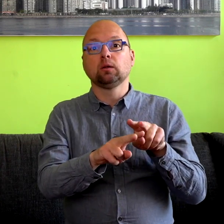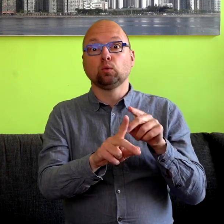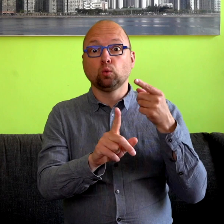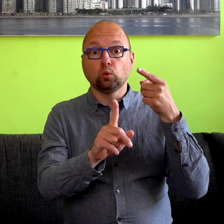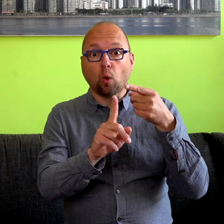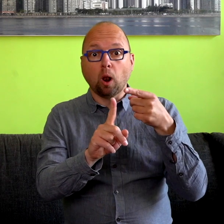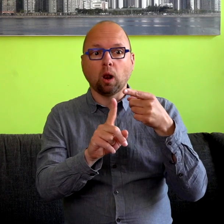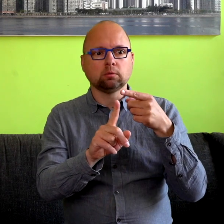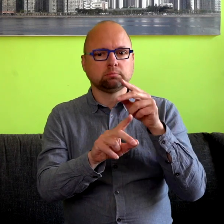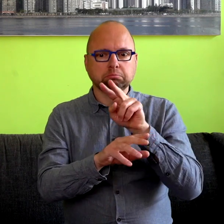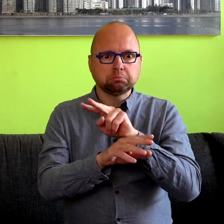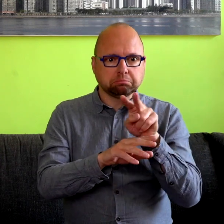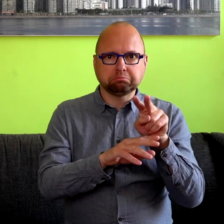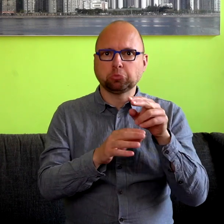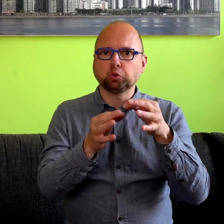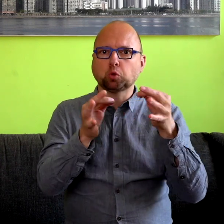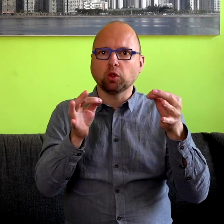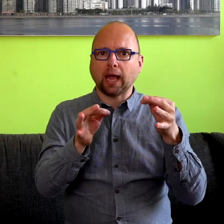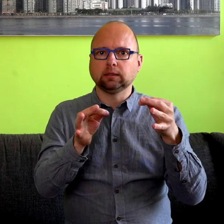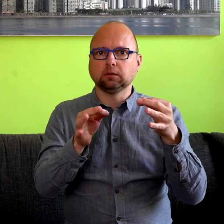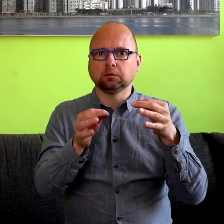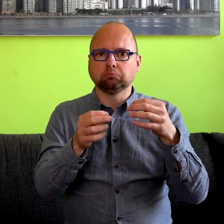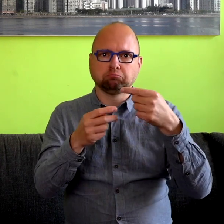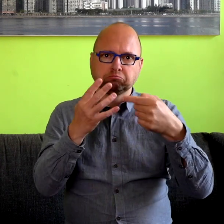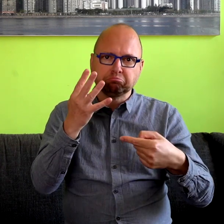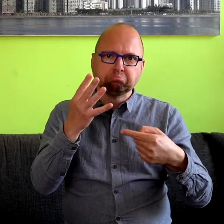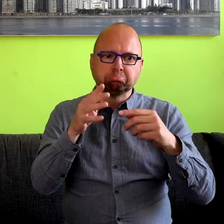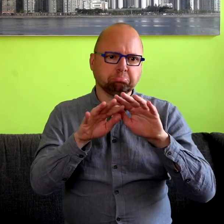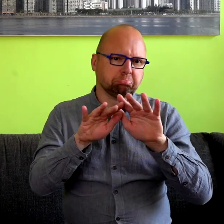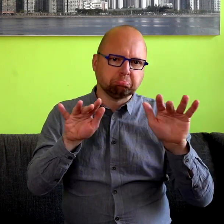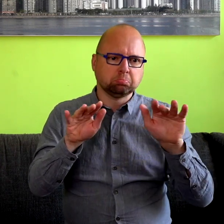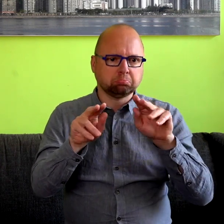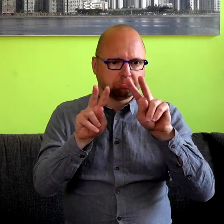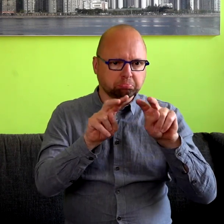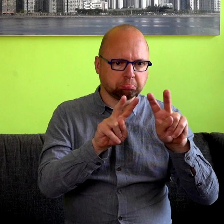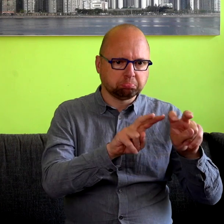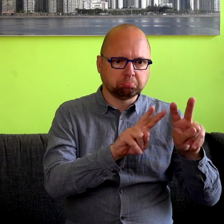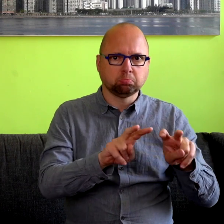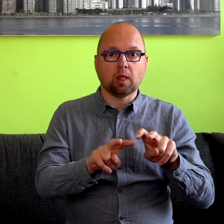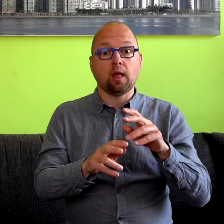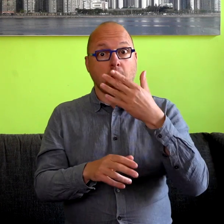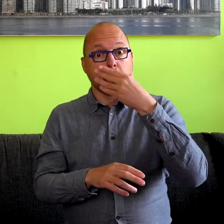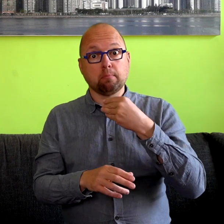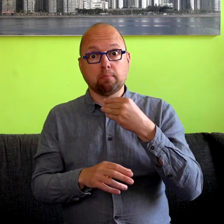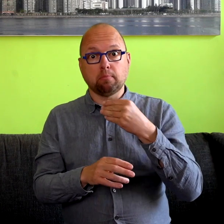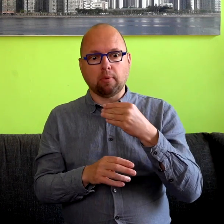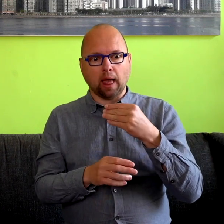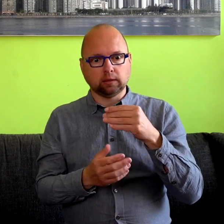om te kijken naar allerlei aspecten van hun gezondheid. En uit dat onderzoek bleek onder meer afgeleid te kunnen worden dat van alle